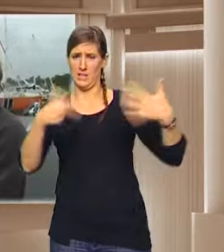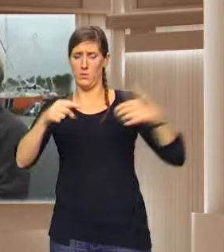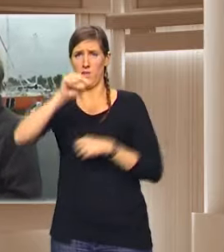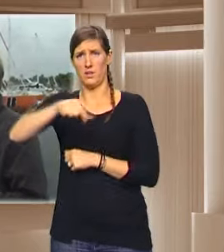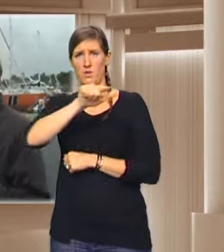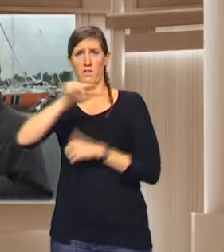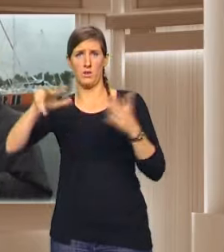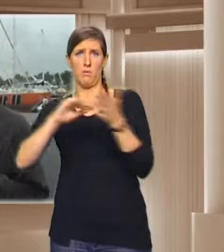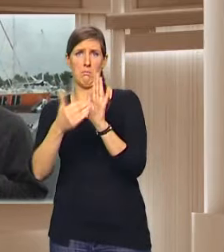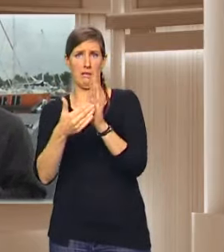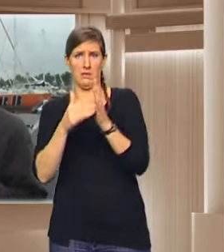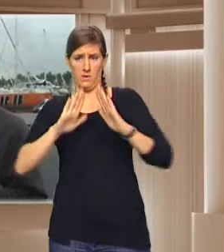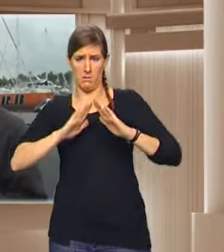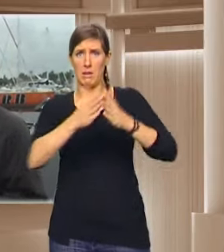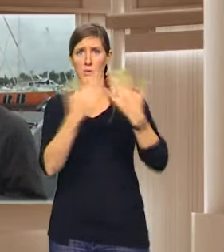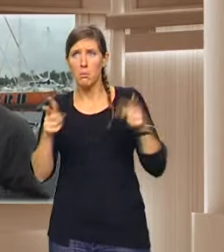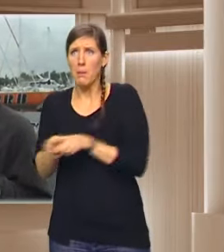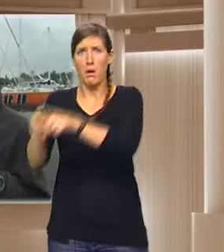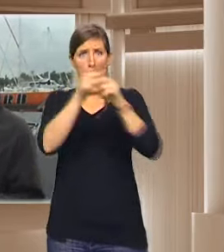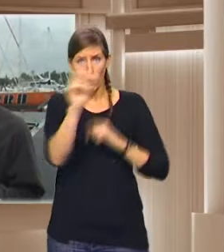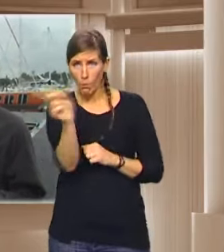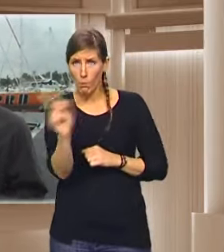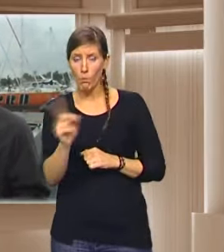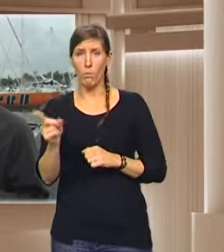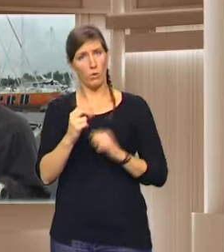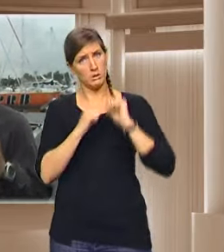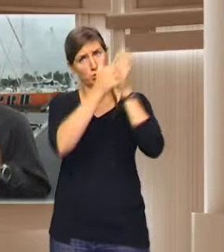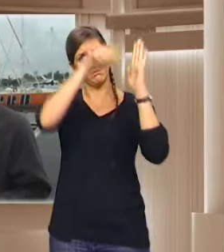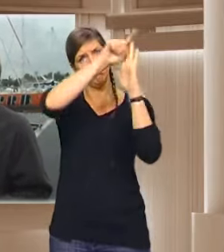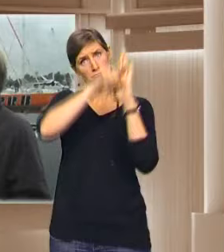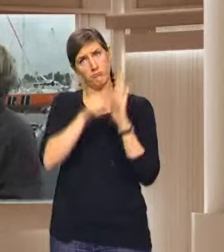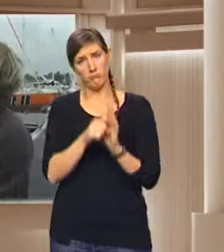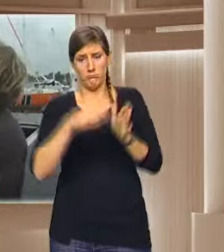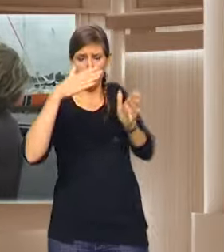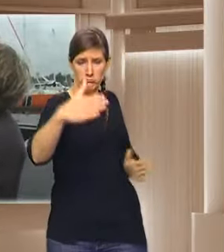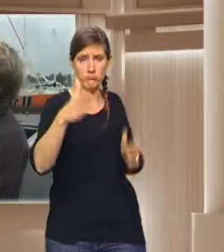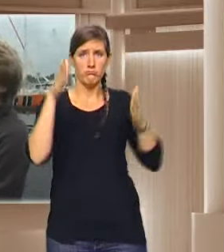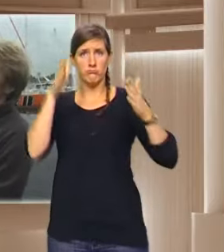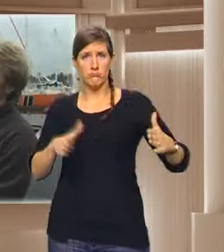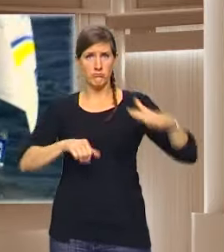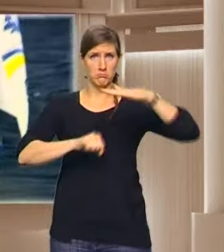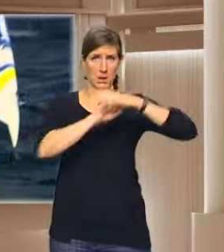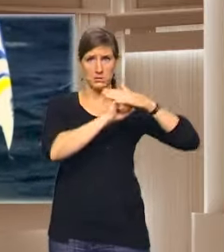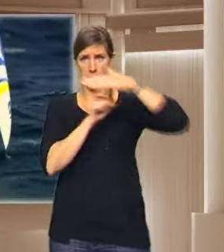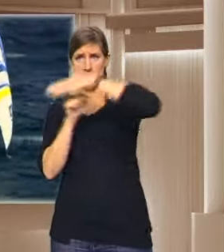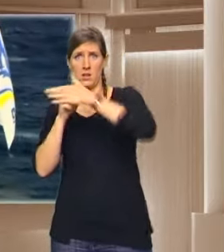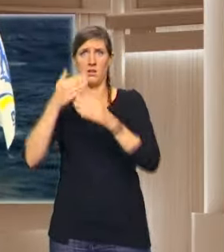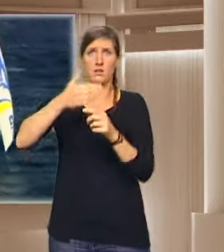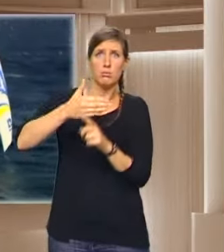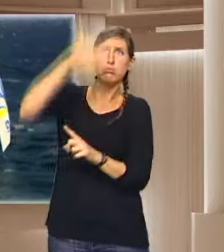comprendre que tous les bateaux ne pas identiques, mais on a un cadre de jauge. On a une longueur à respecter, une longueur de bateau, une longueur